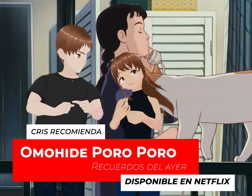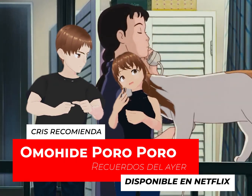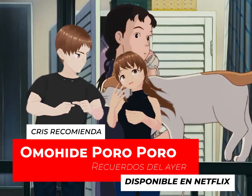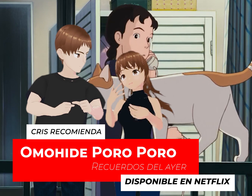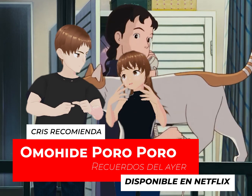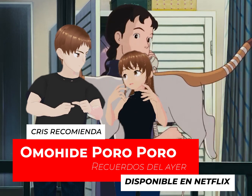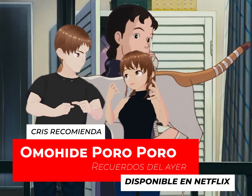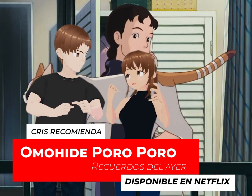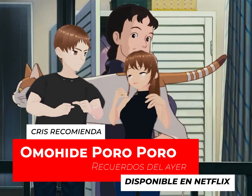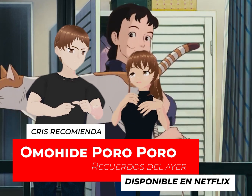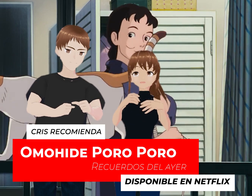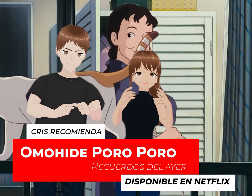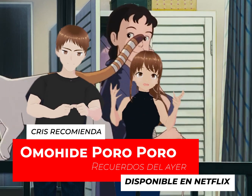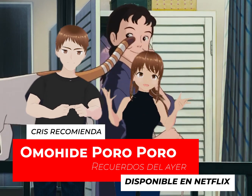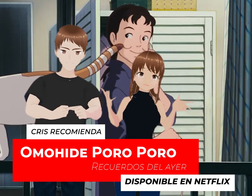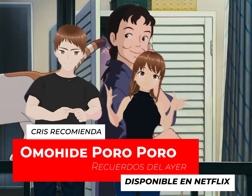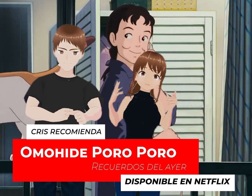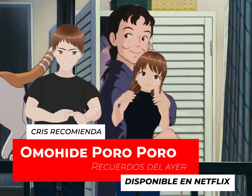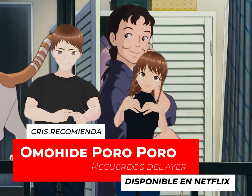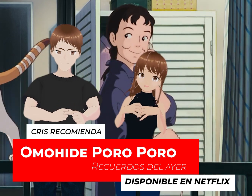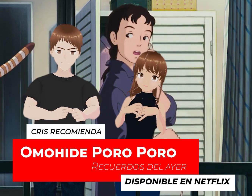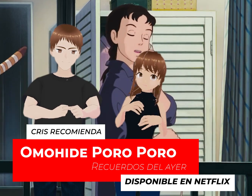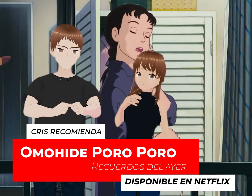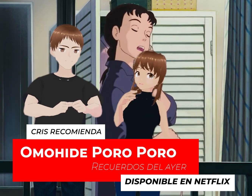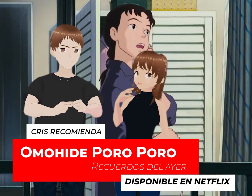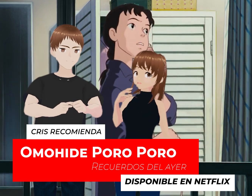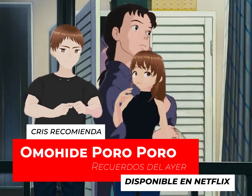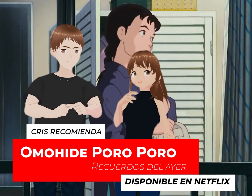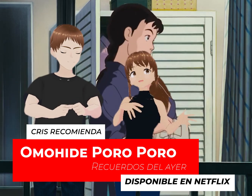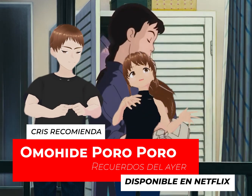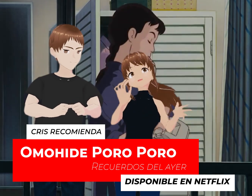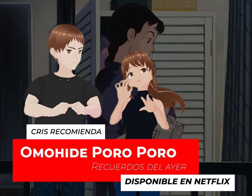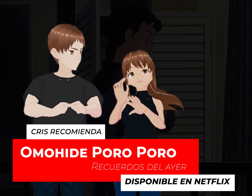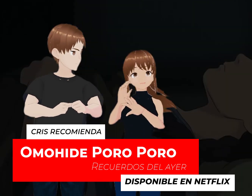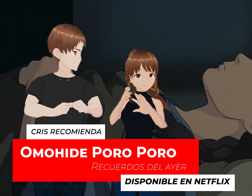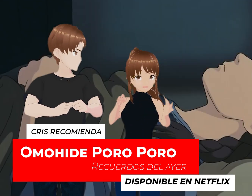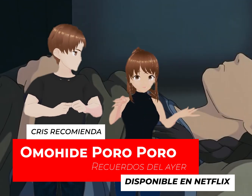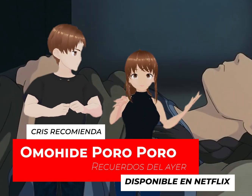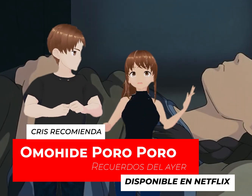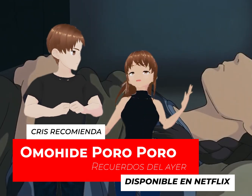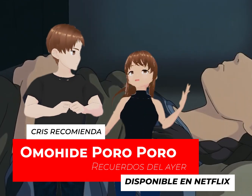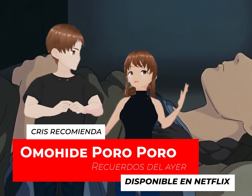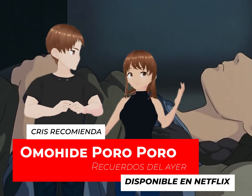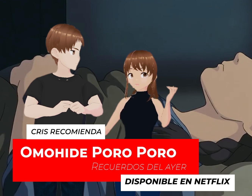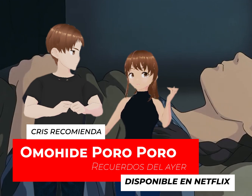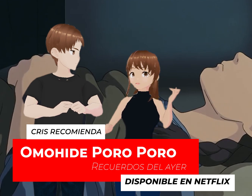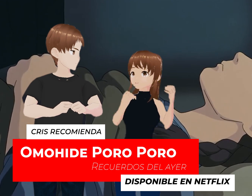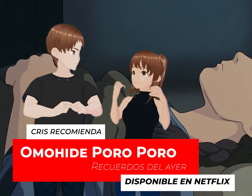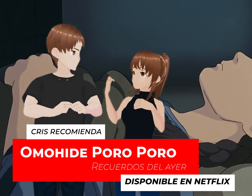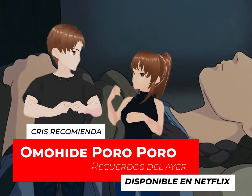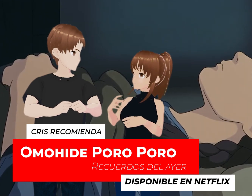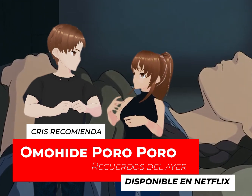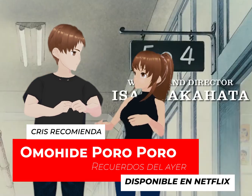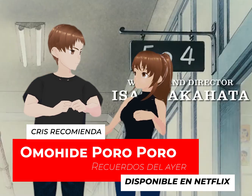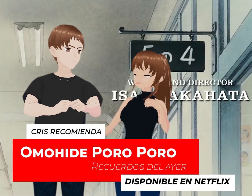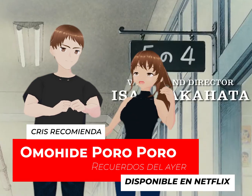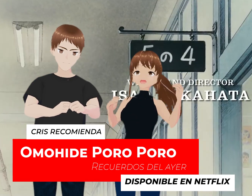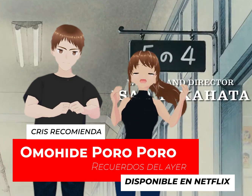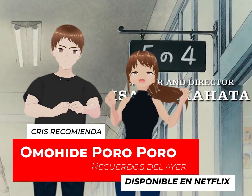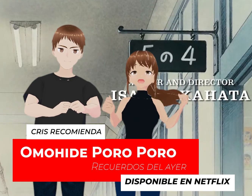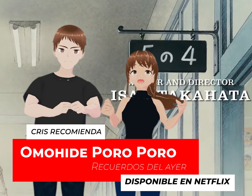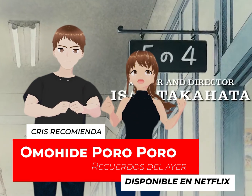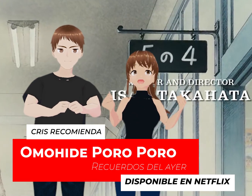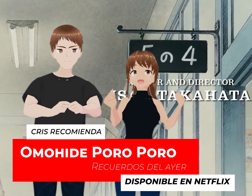Japonesa En donde la verdad Es que es un país Que es muy conservador En muchas cosas En otras cosas no tanto Pero en algunas cosas Sí es muy conservador